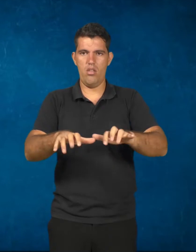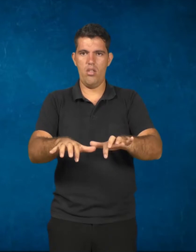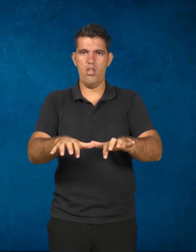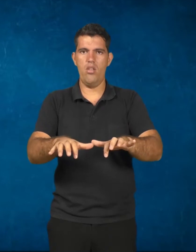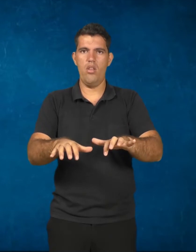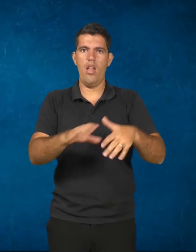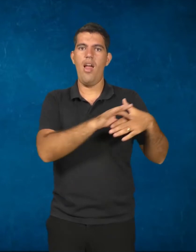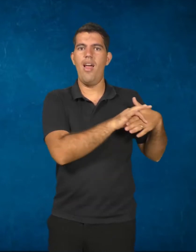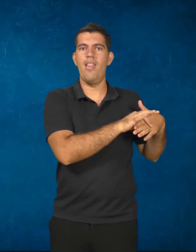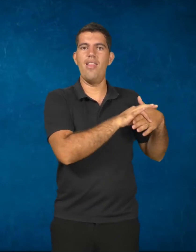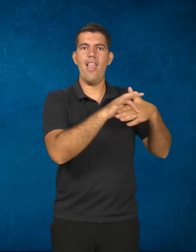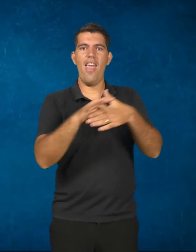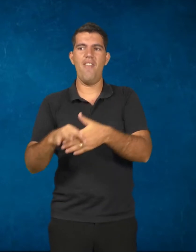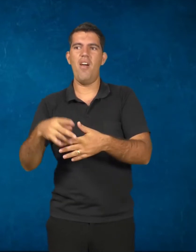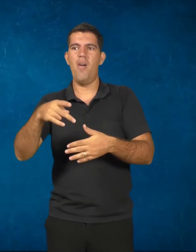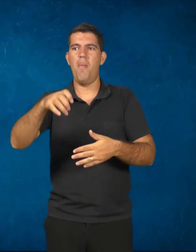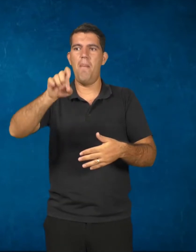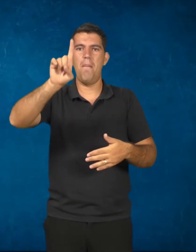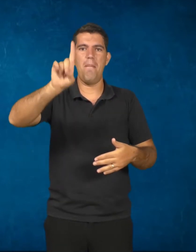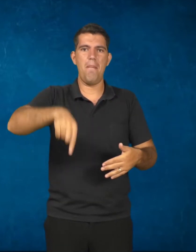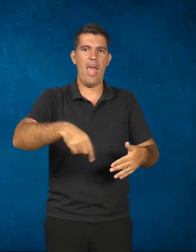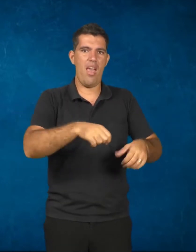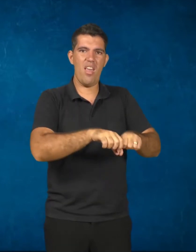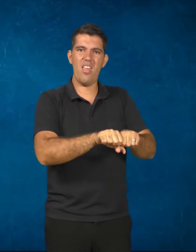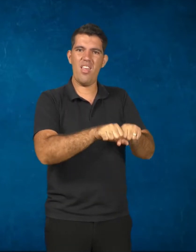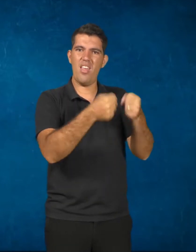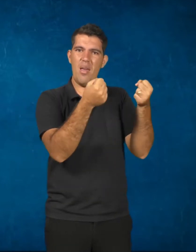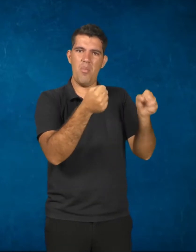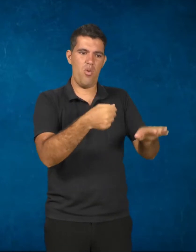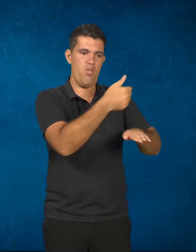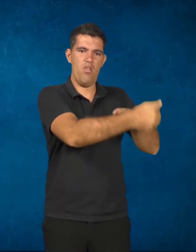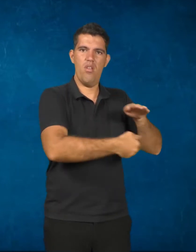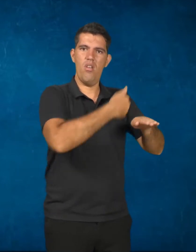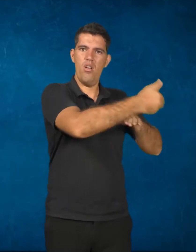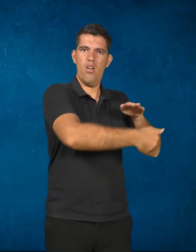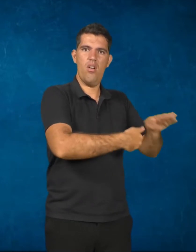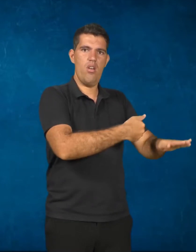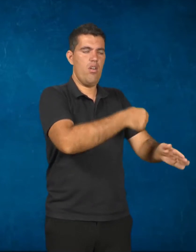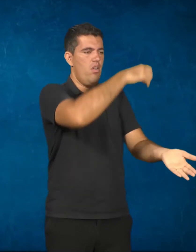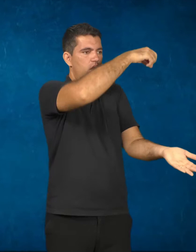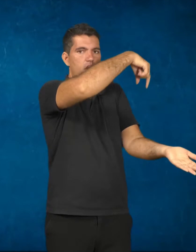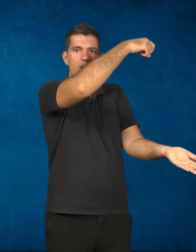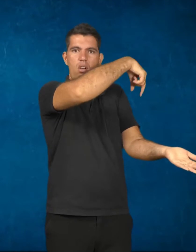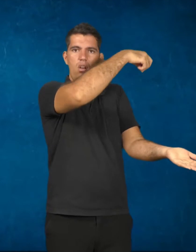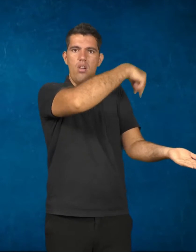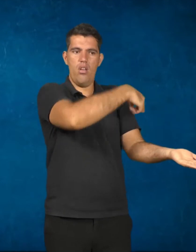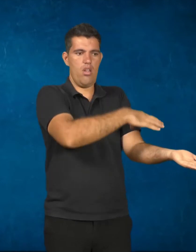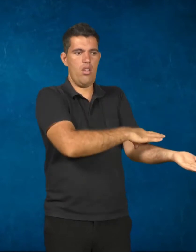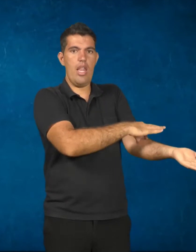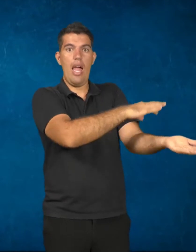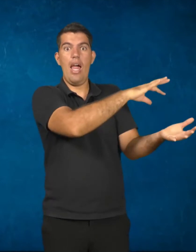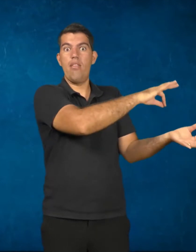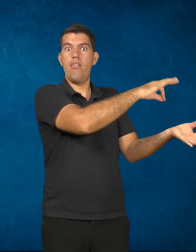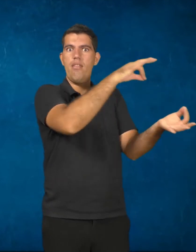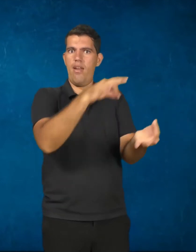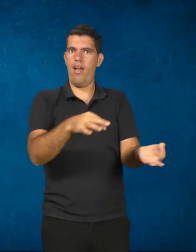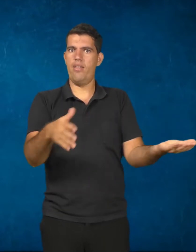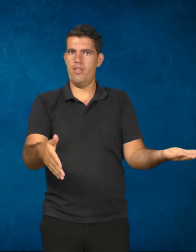traz um pé quebrado, engessado e trazendo consigo o soro. Isso é uma forma exagerada de